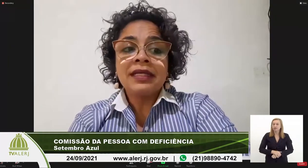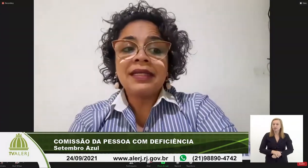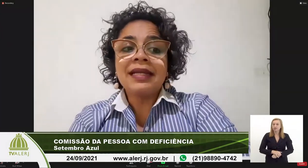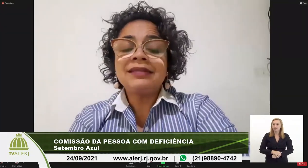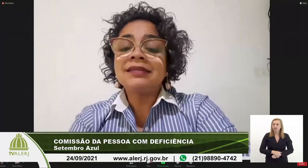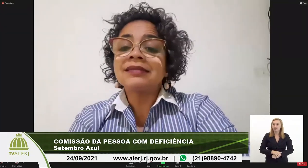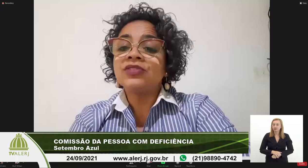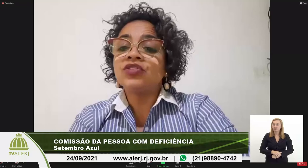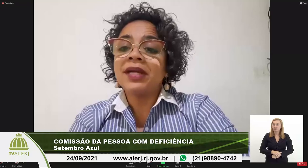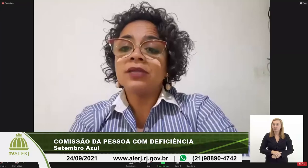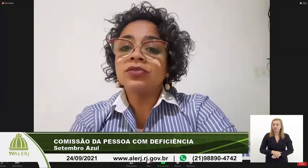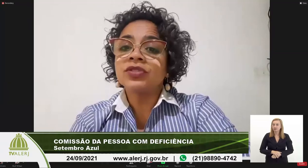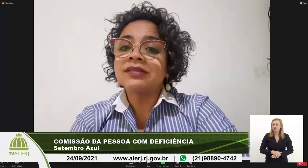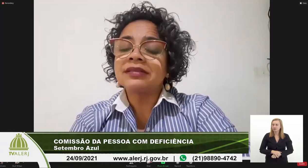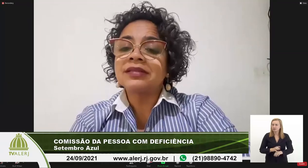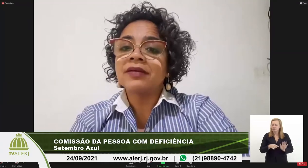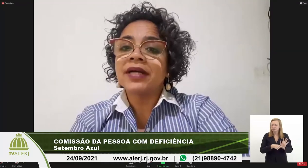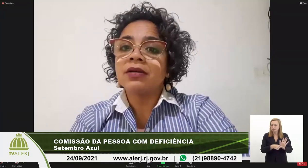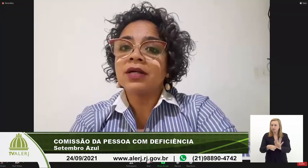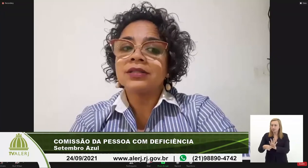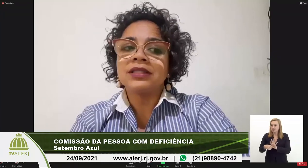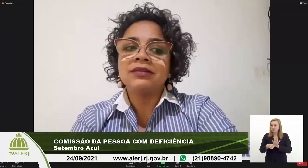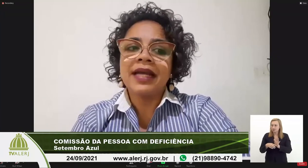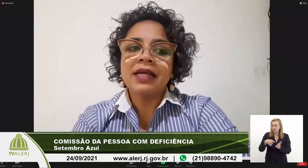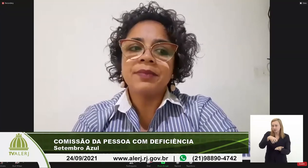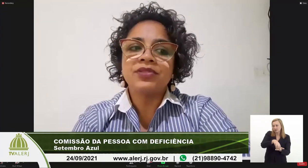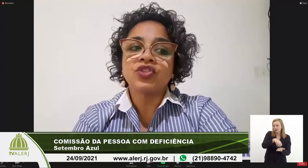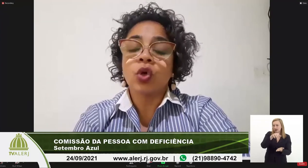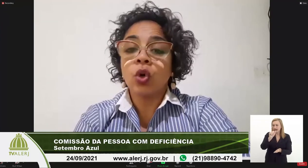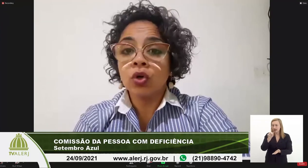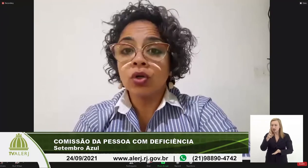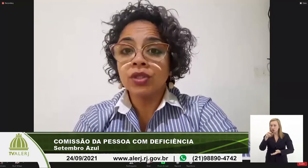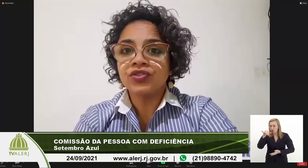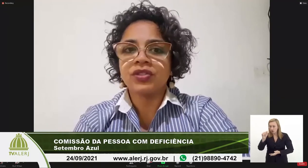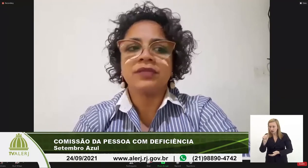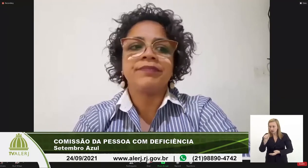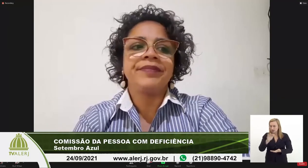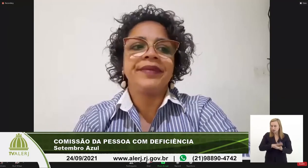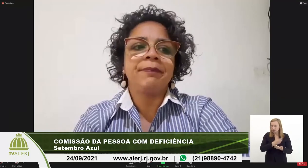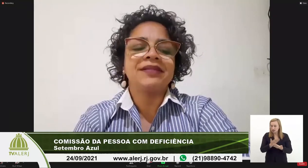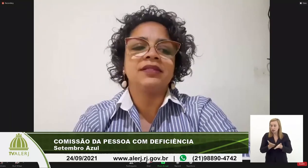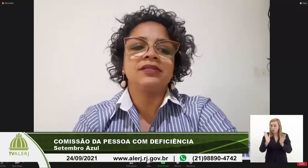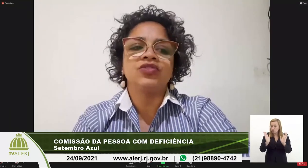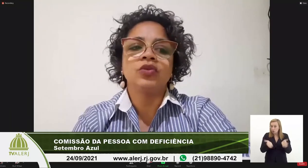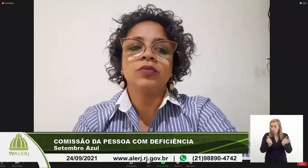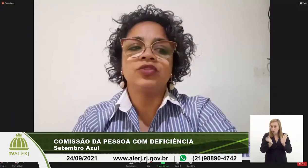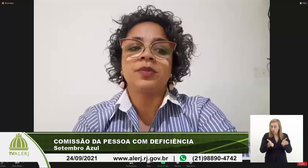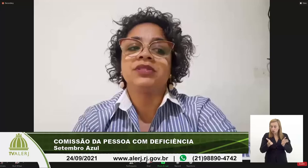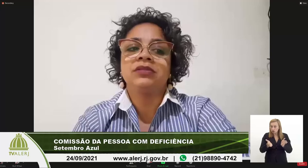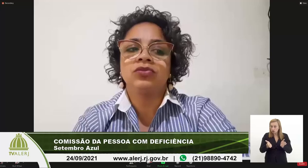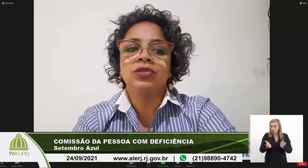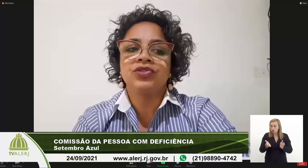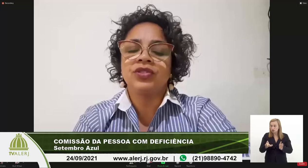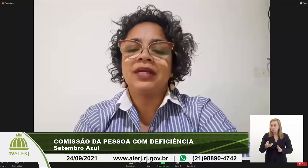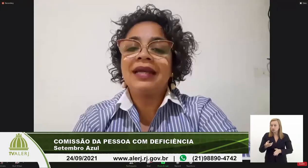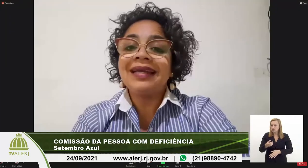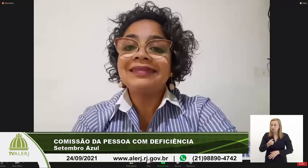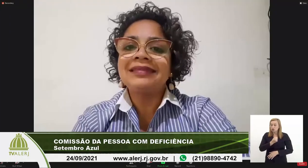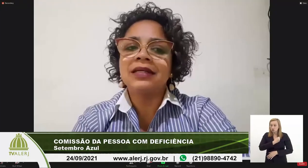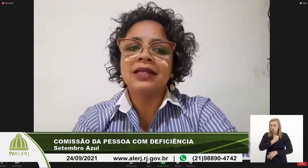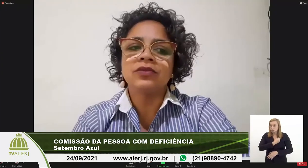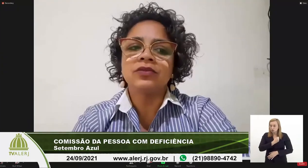e esses atendimentos da central carioca de intérpretes hoje né passando esses números para vocês hoje